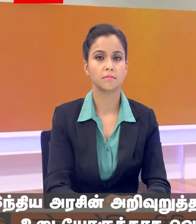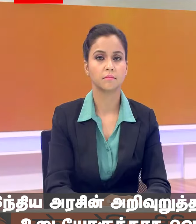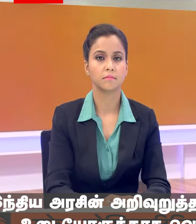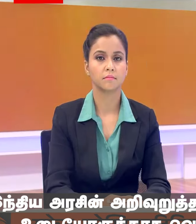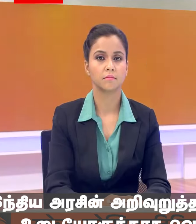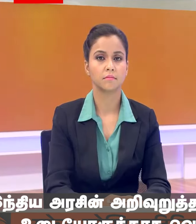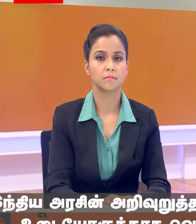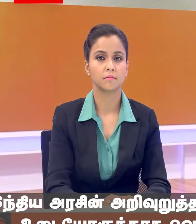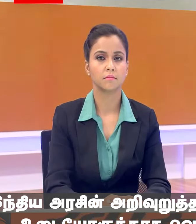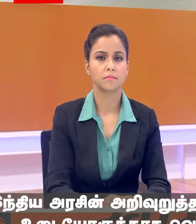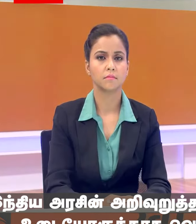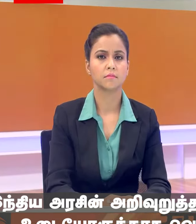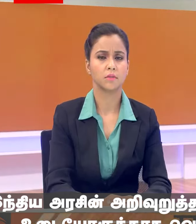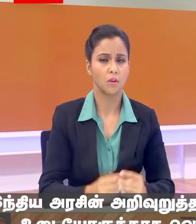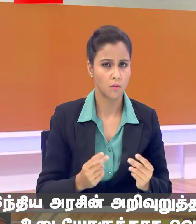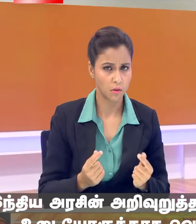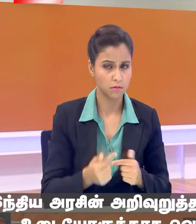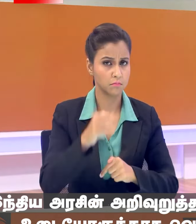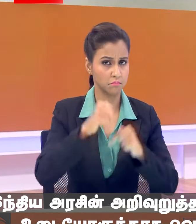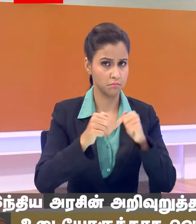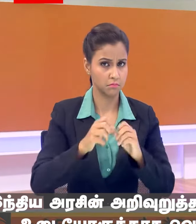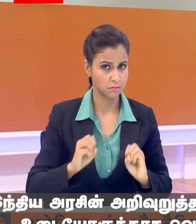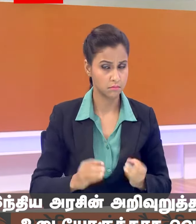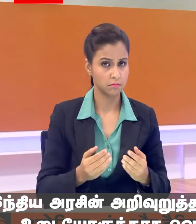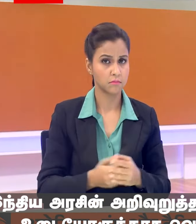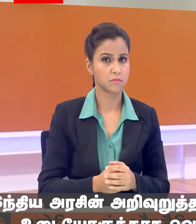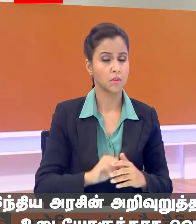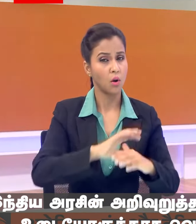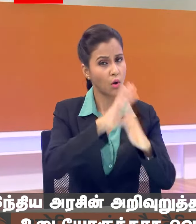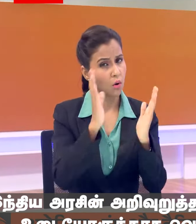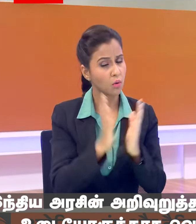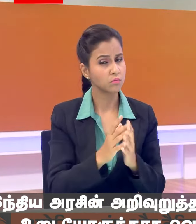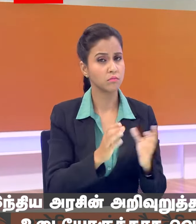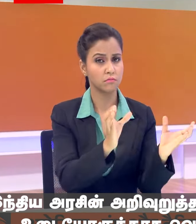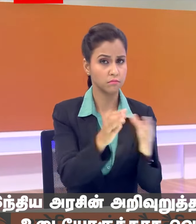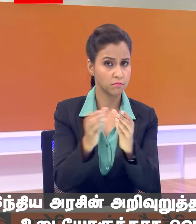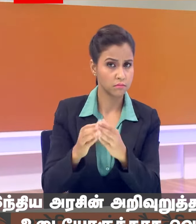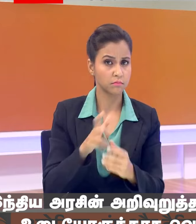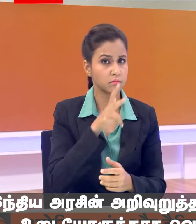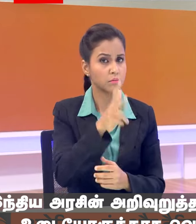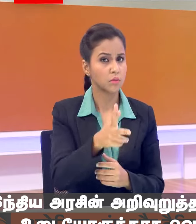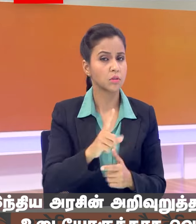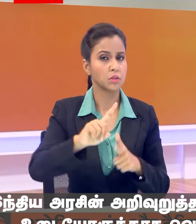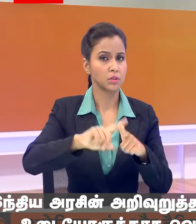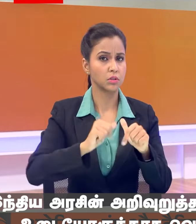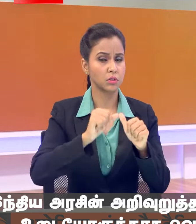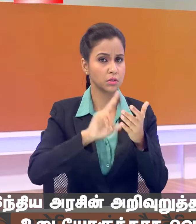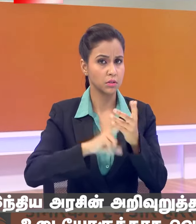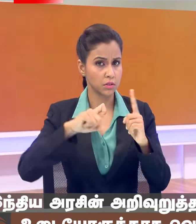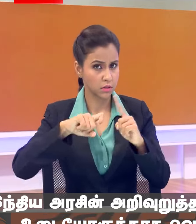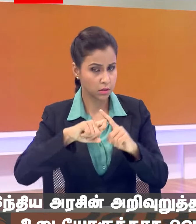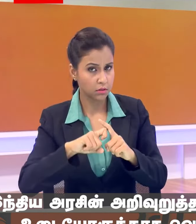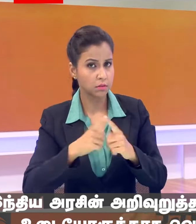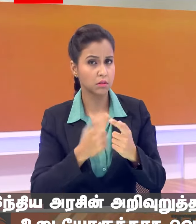अभी एसमली के जल से जल कराये जाएं सभी पार्टी का कहना था कि जेंड के में अवामदारा